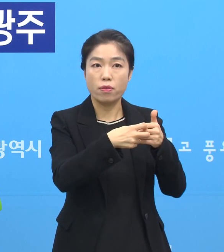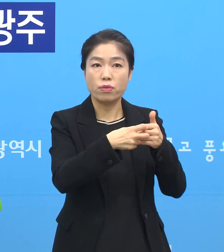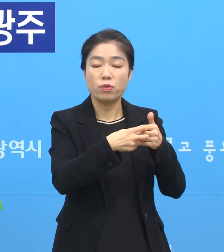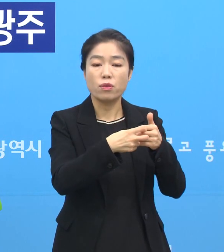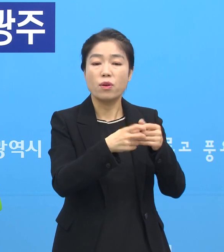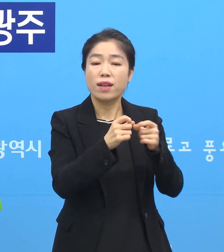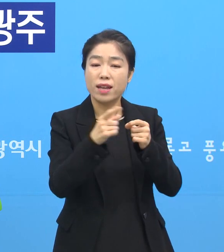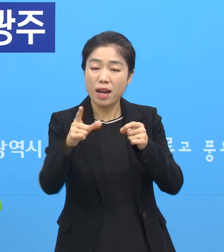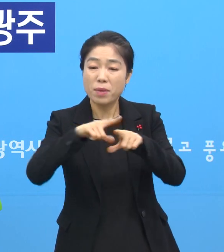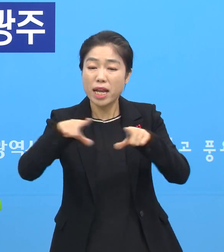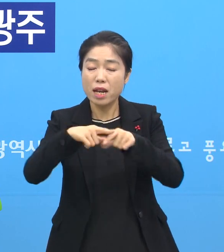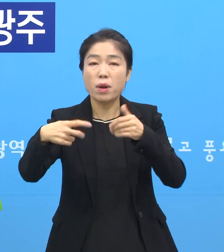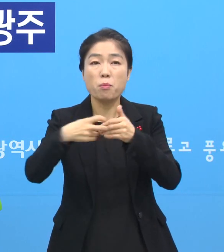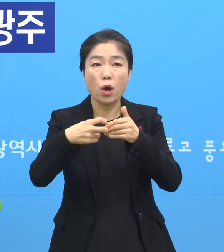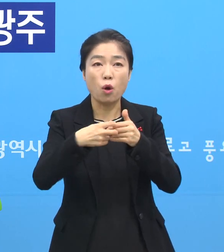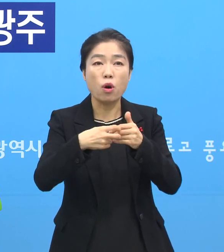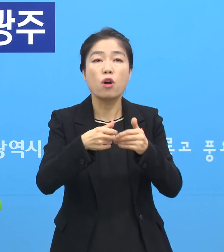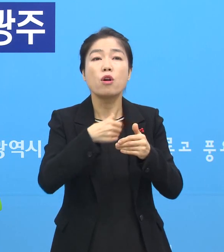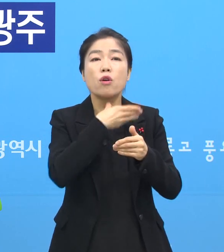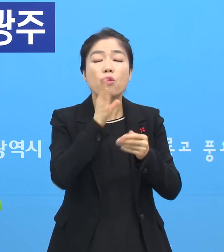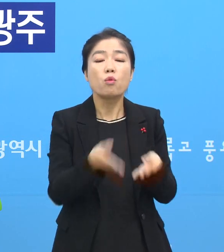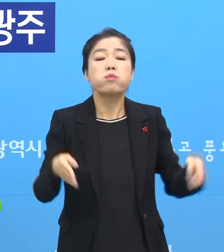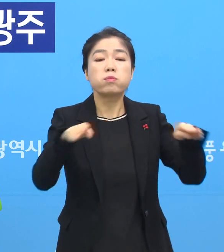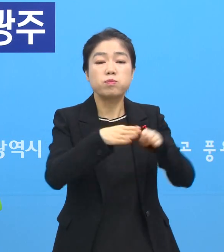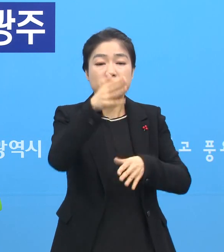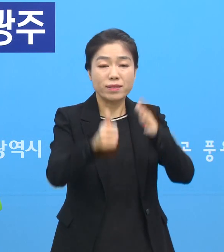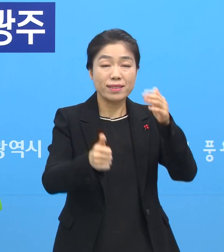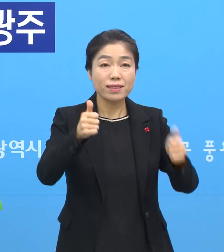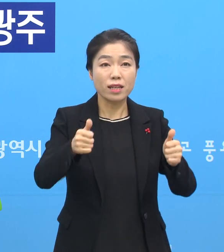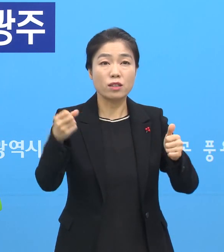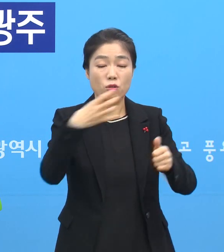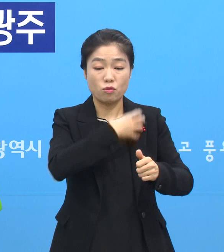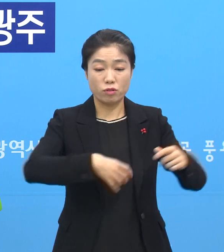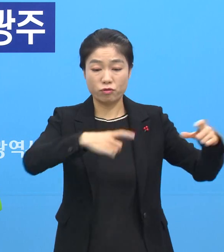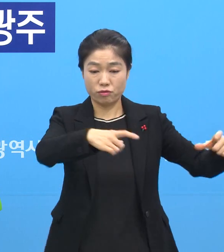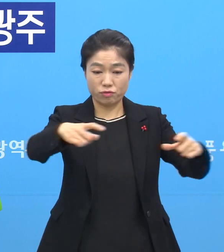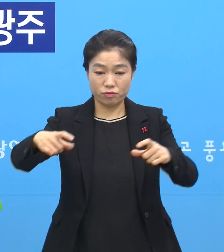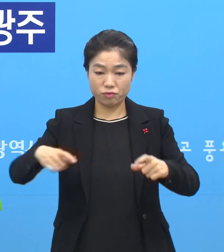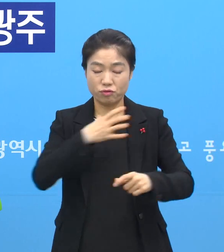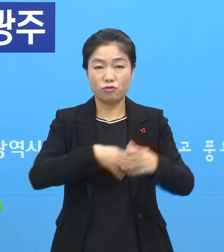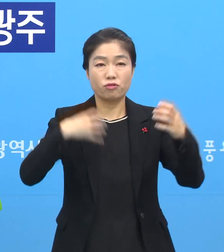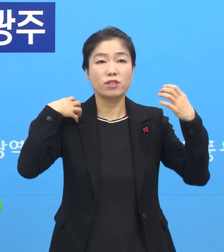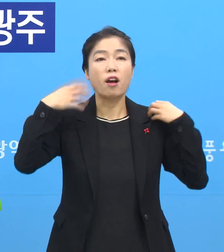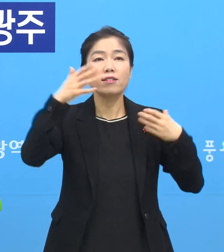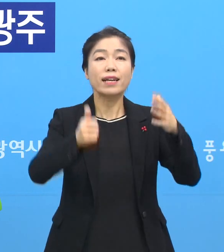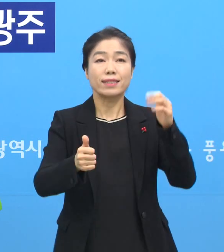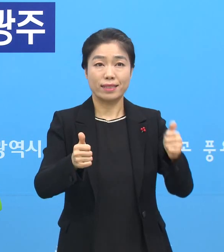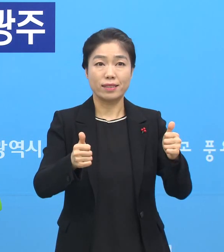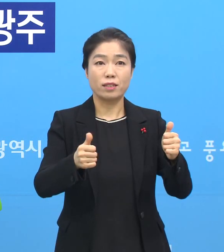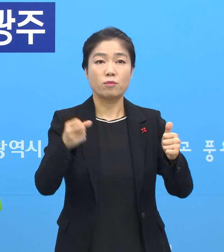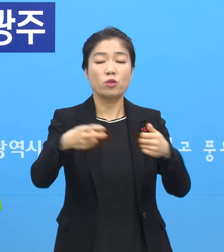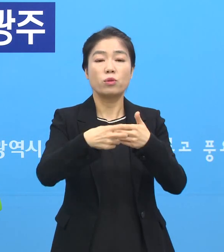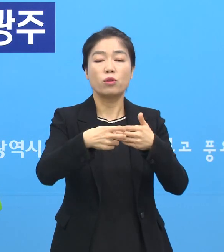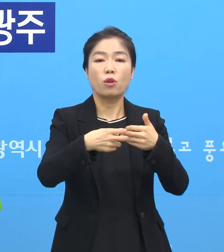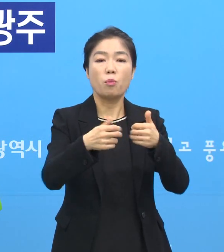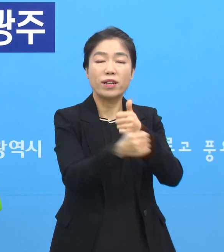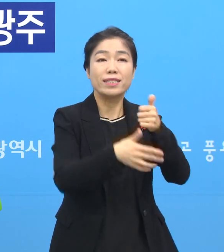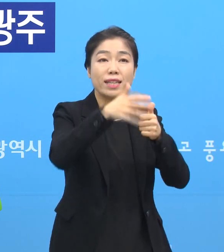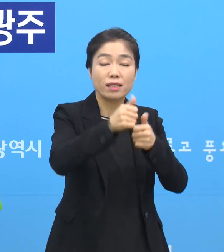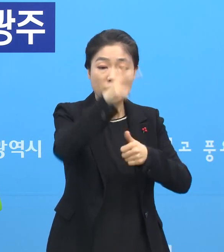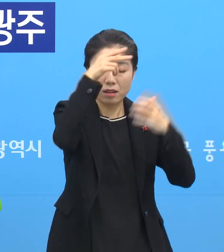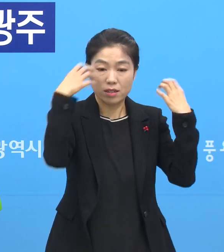주요병원 그리고 요양시설장들 그리고 각 자치구의 구청장님 그리고 의장님 또